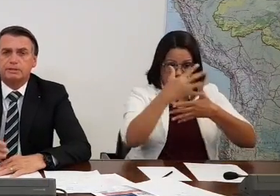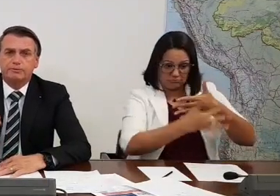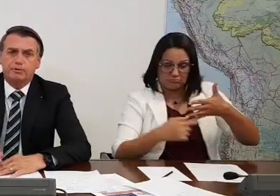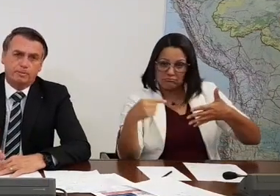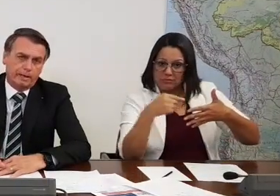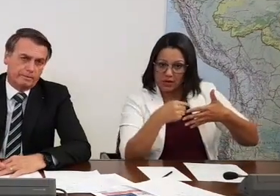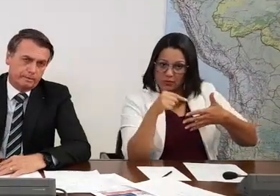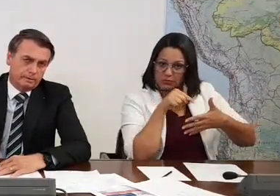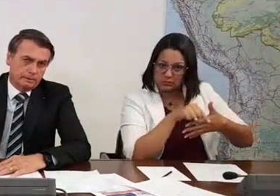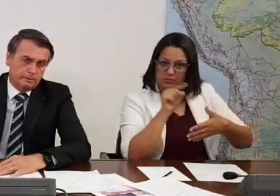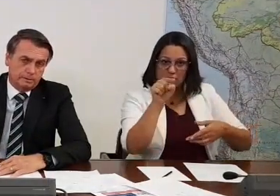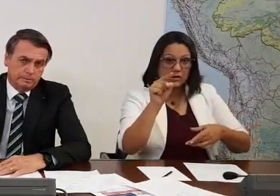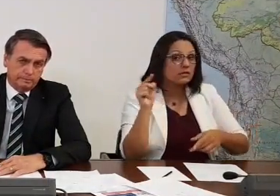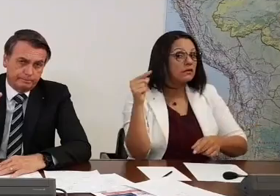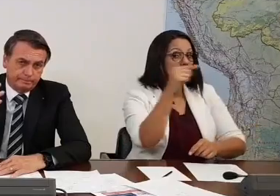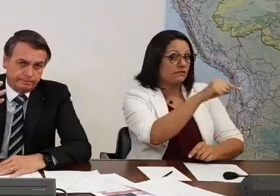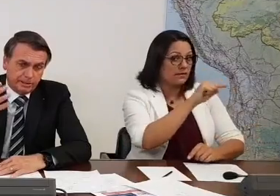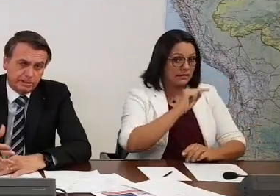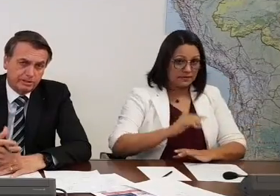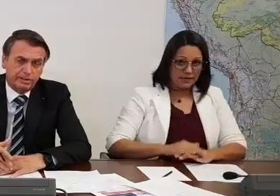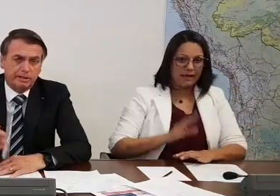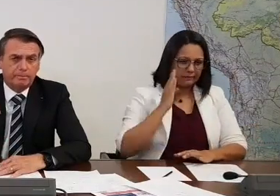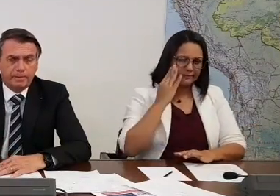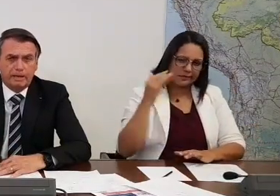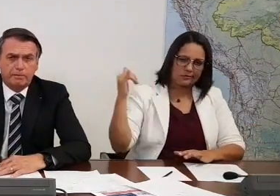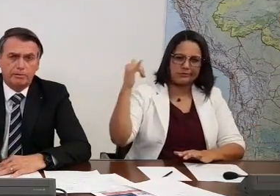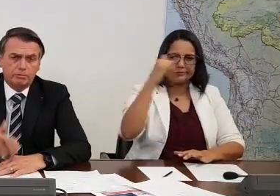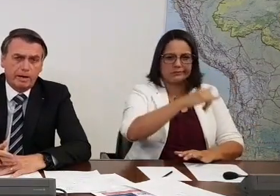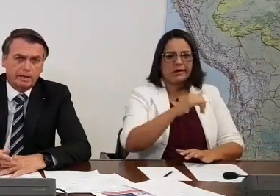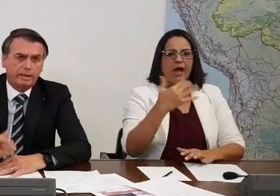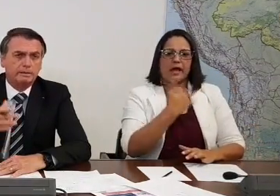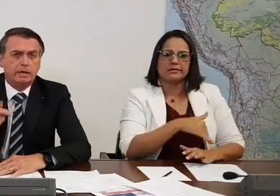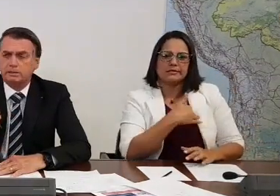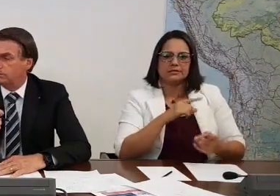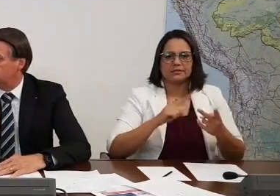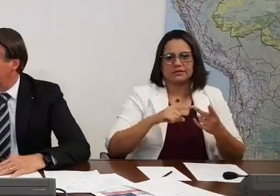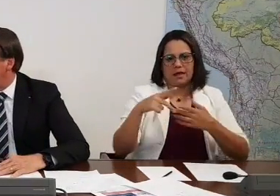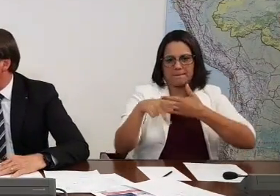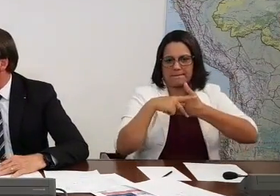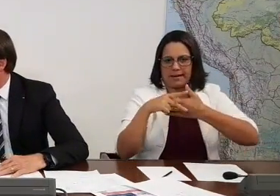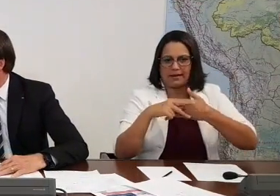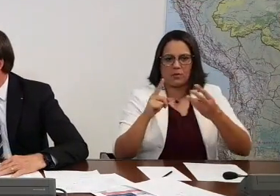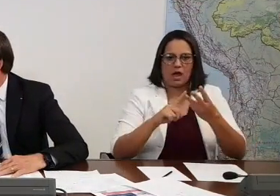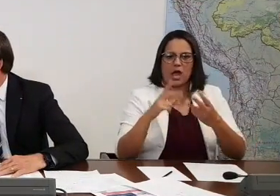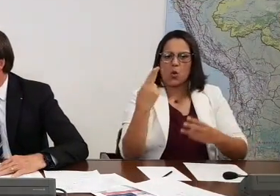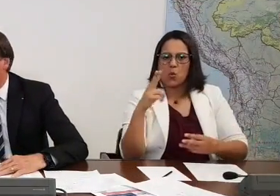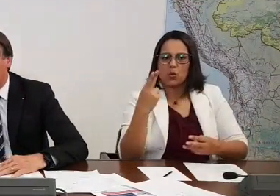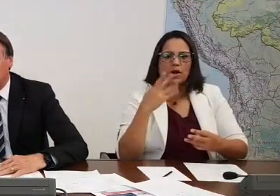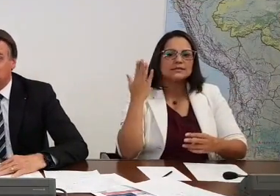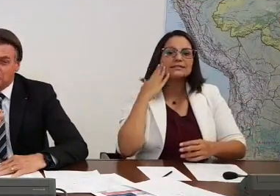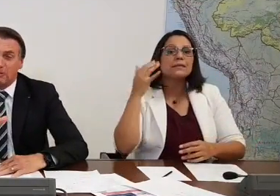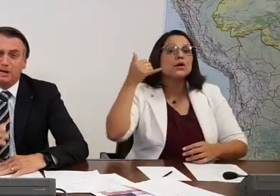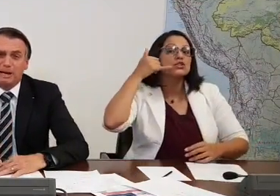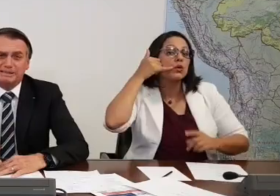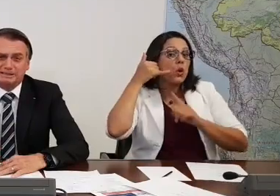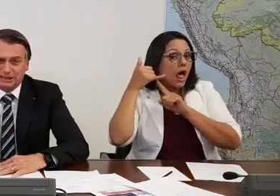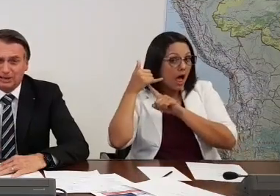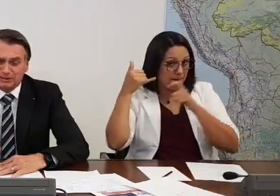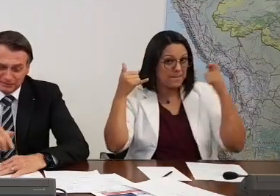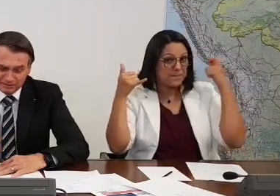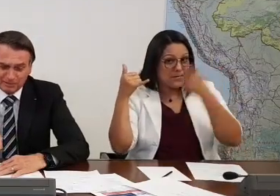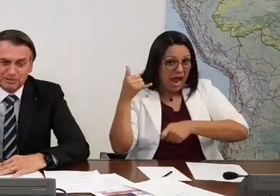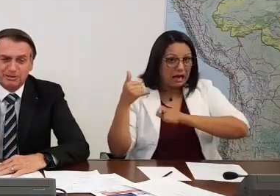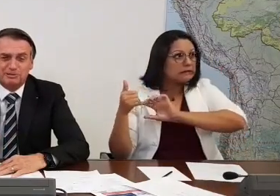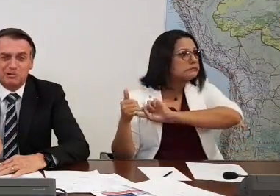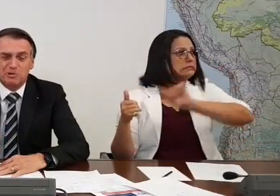Se você for para Argentina, Paraguai, Uruguai, aquela taxa de... Homem, como é que é o nome? Homem. Homem. Você não paga mais, tá